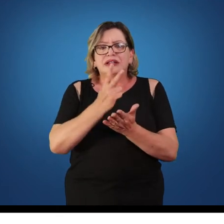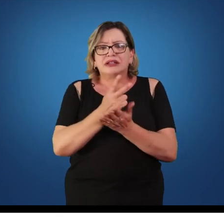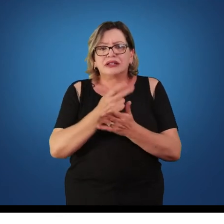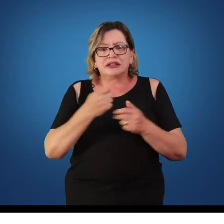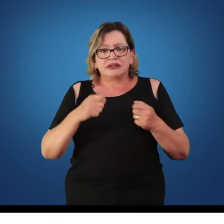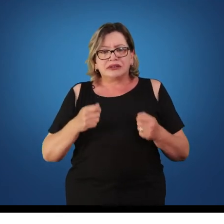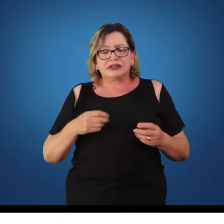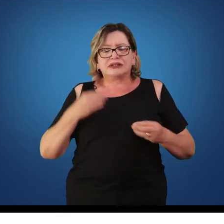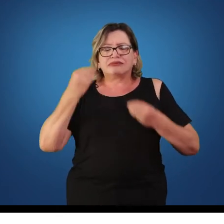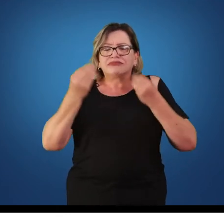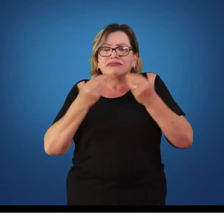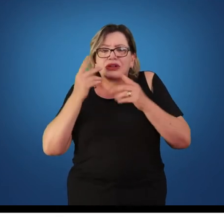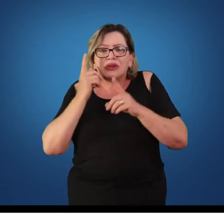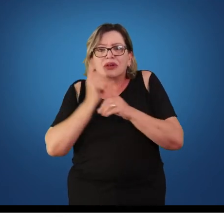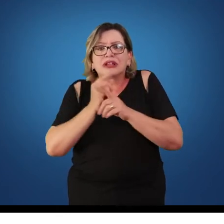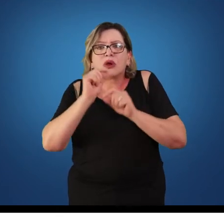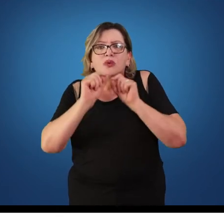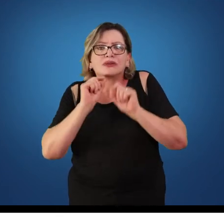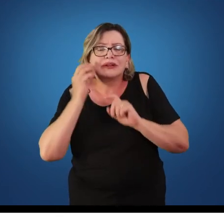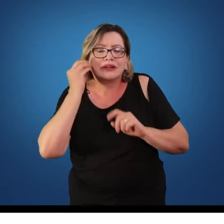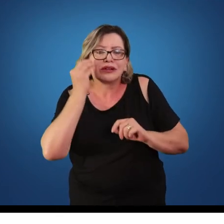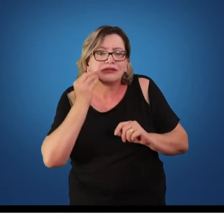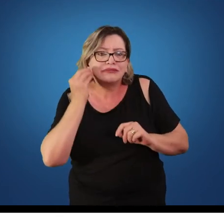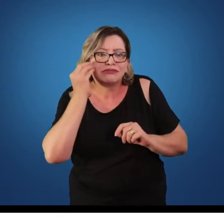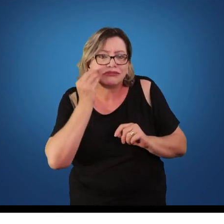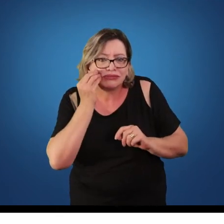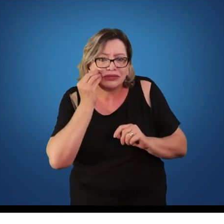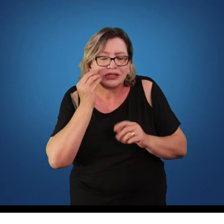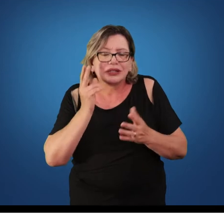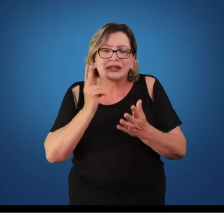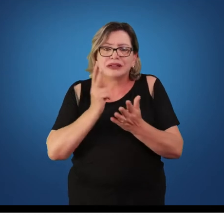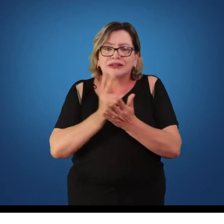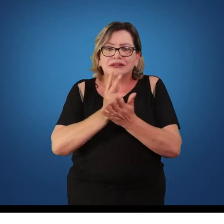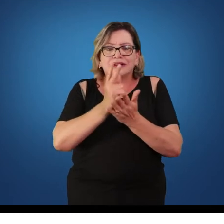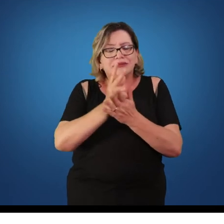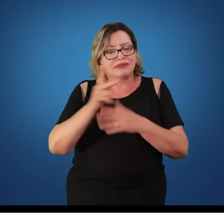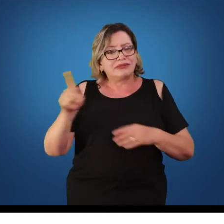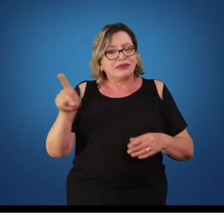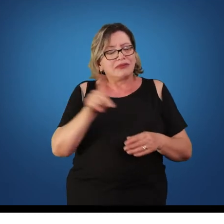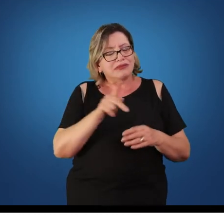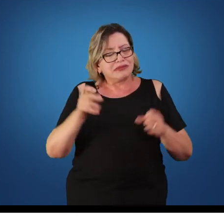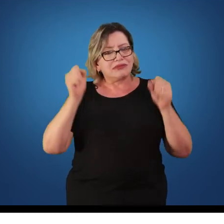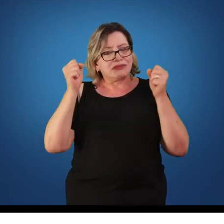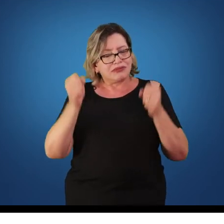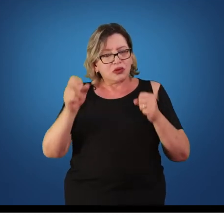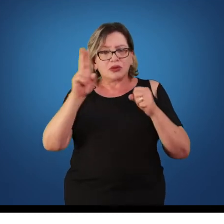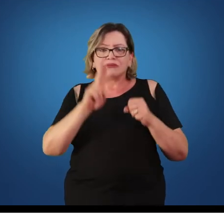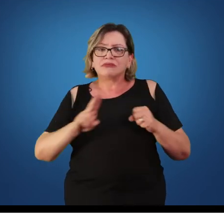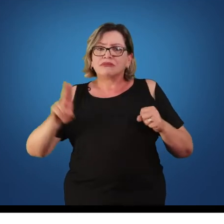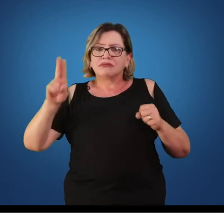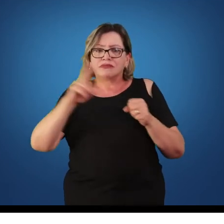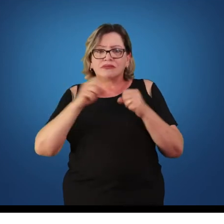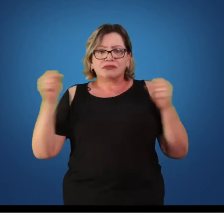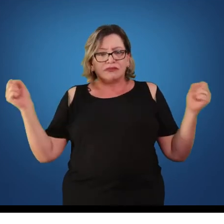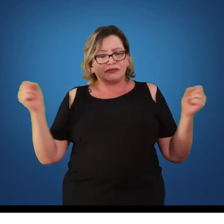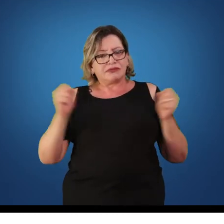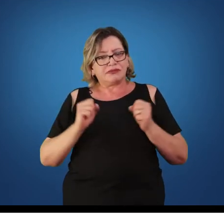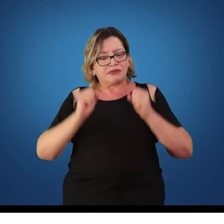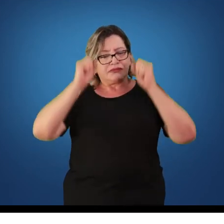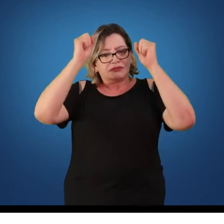vivências? Então, o professor pode aproveitar desse campo da ginástica de condicionamento, mostrar que existem outras oportunidades